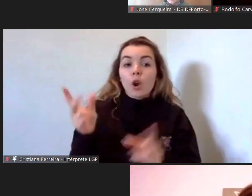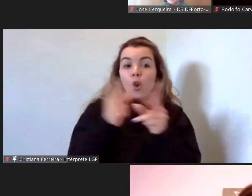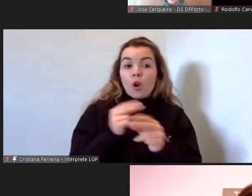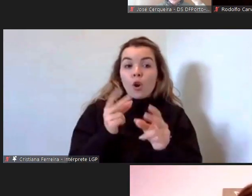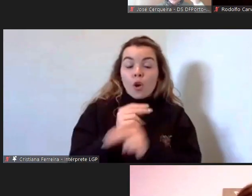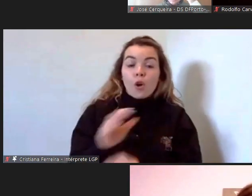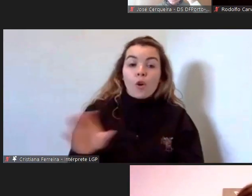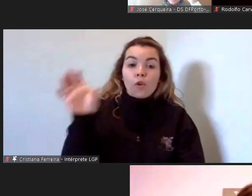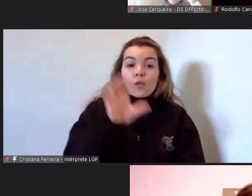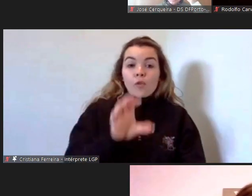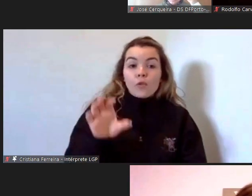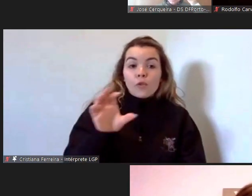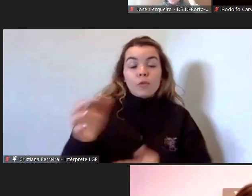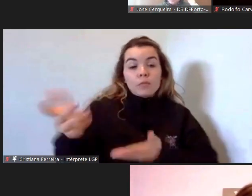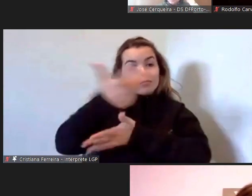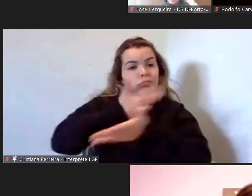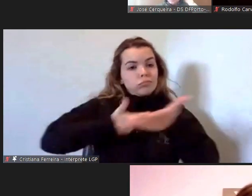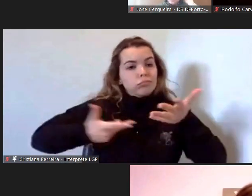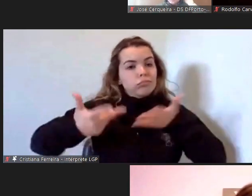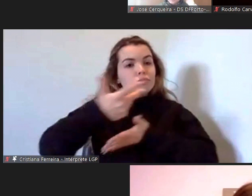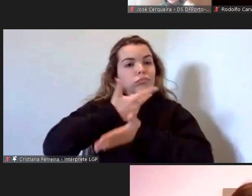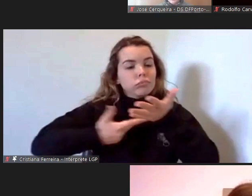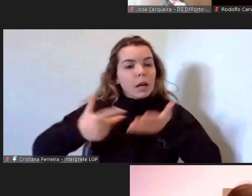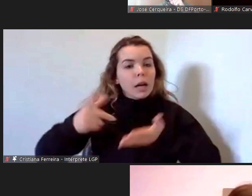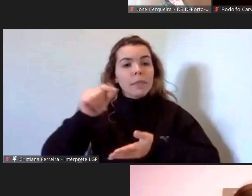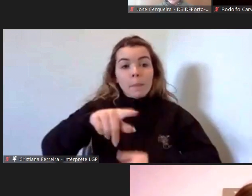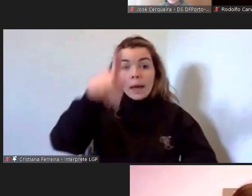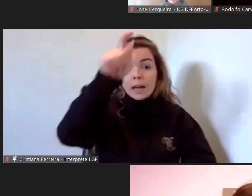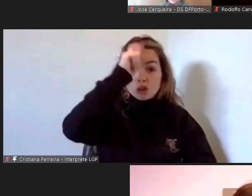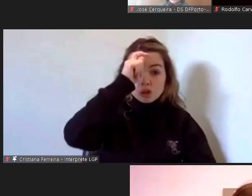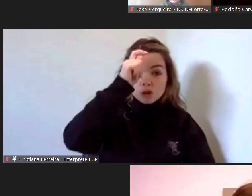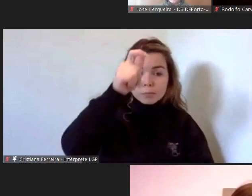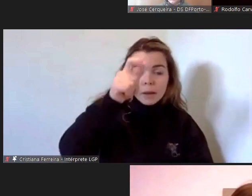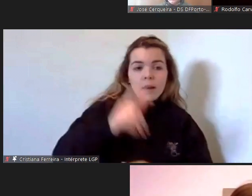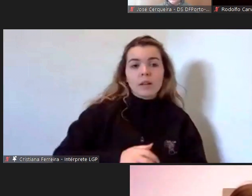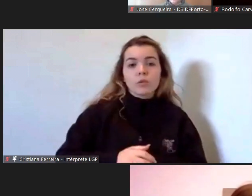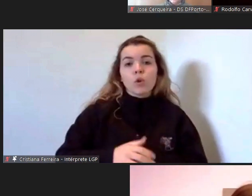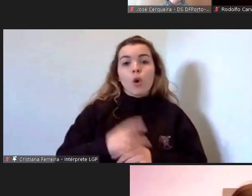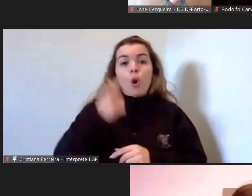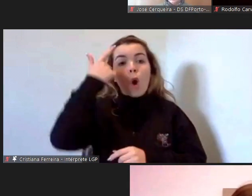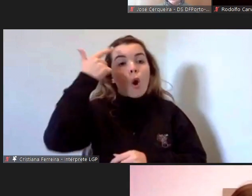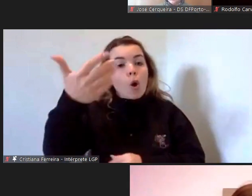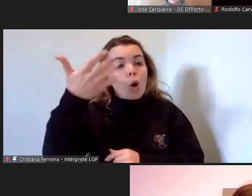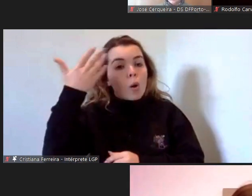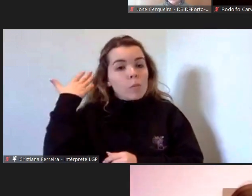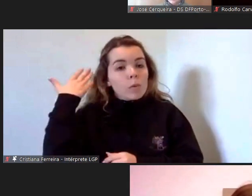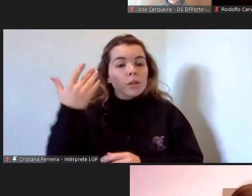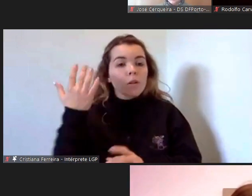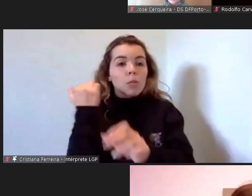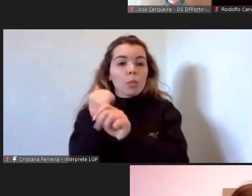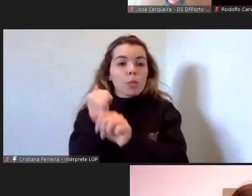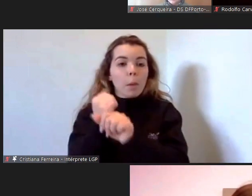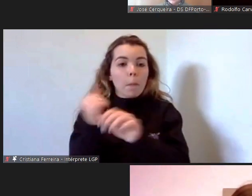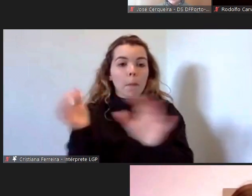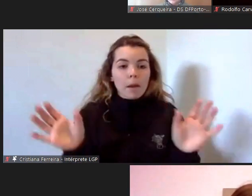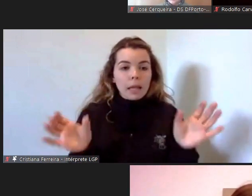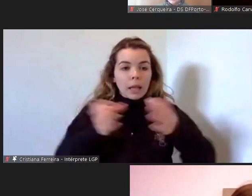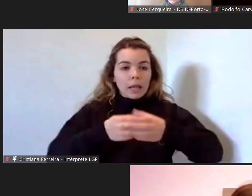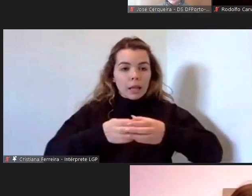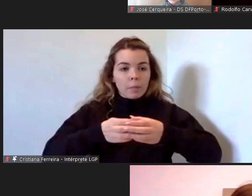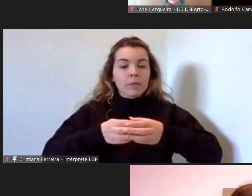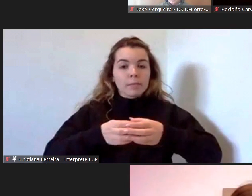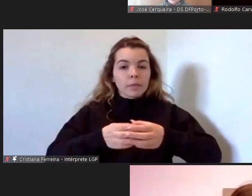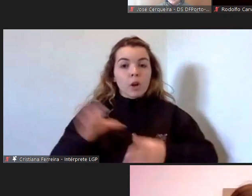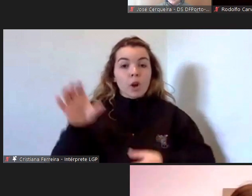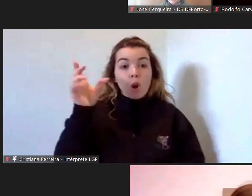relacionarmos ok desde o respeito desde a compreensão desde um trabalho em equipa e há uma